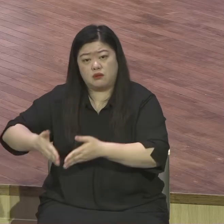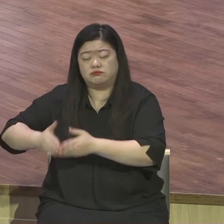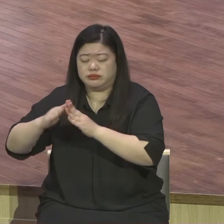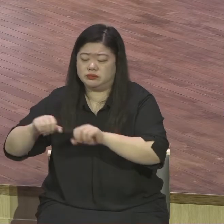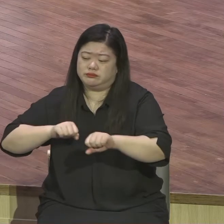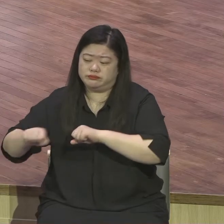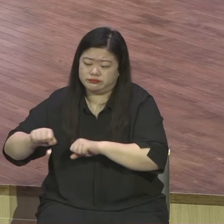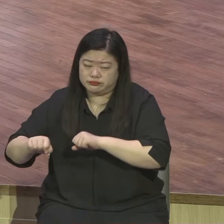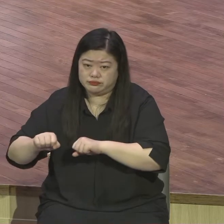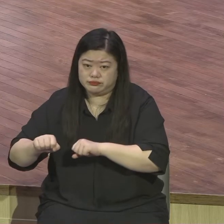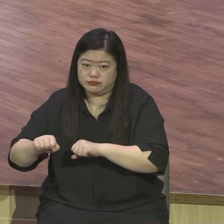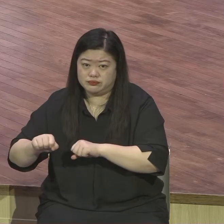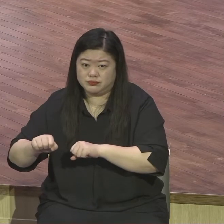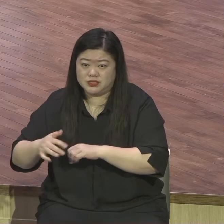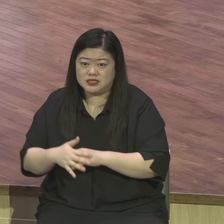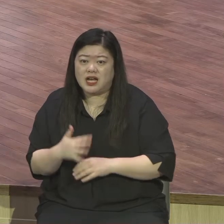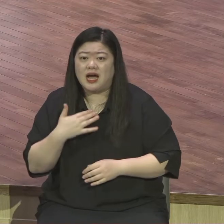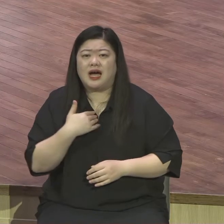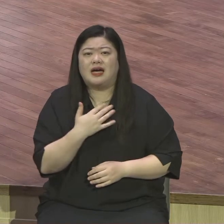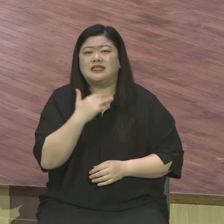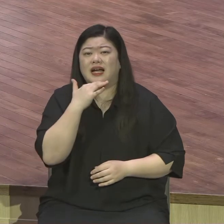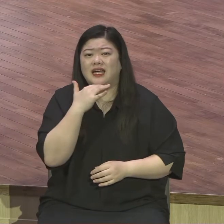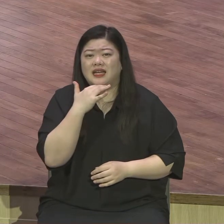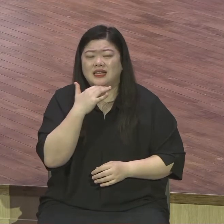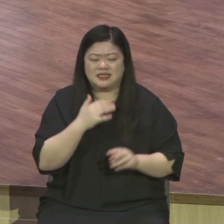40세입니다 한 살 더 먹었습니다